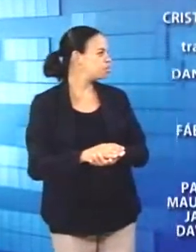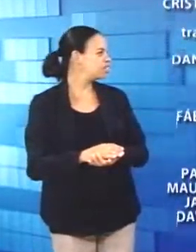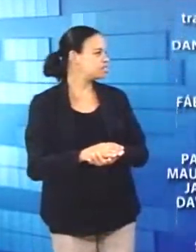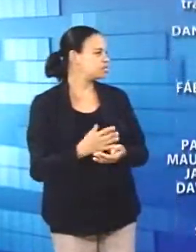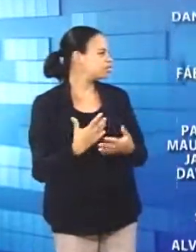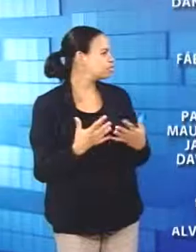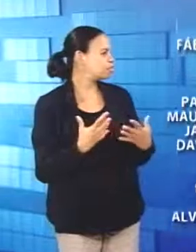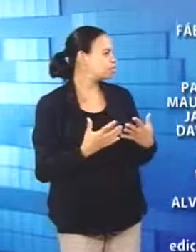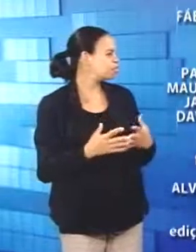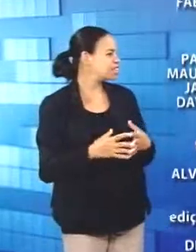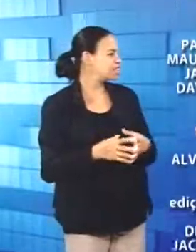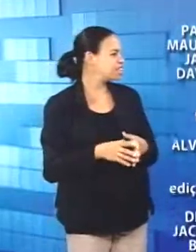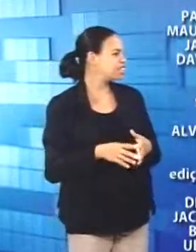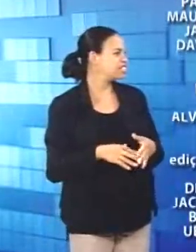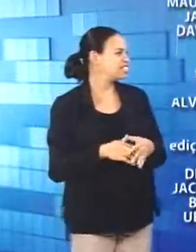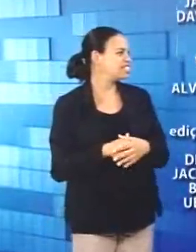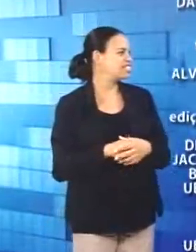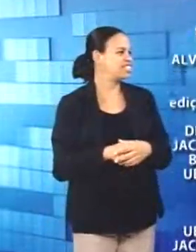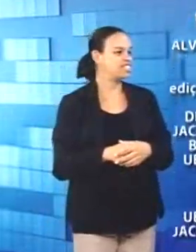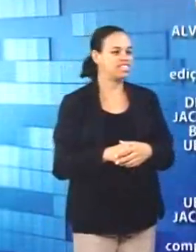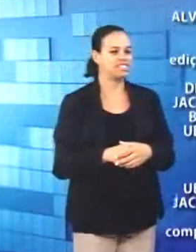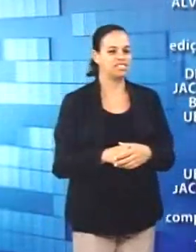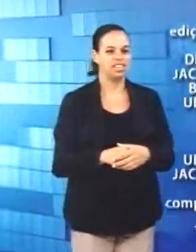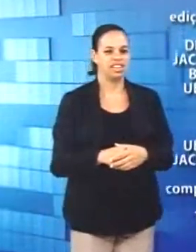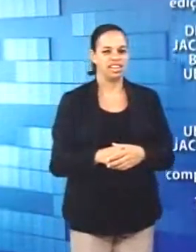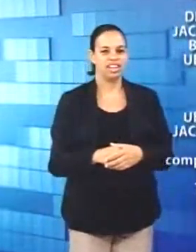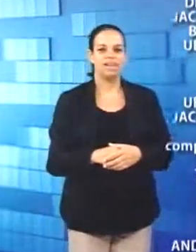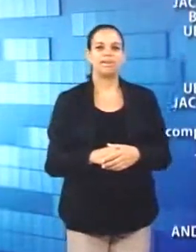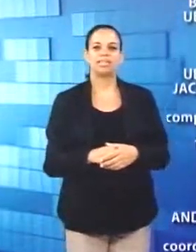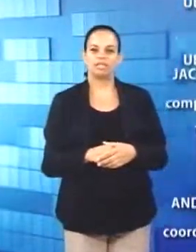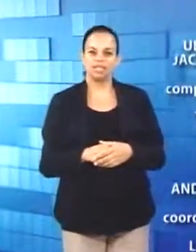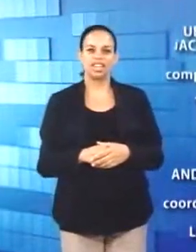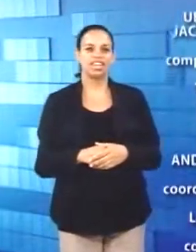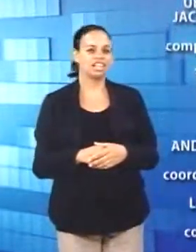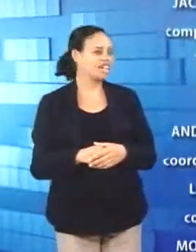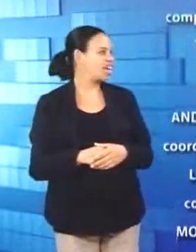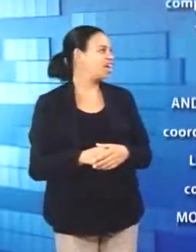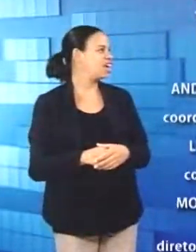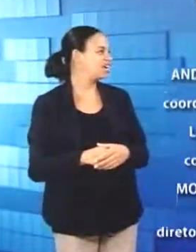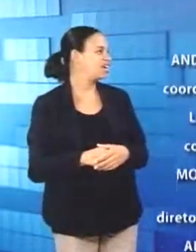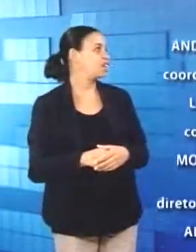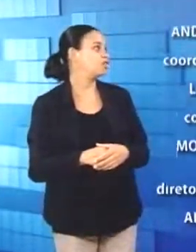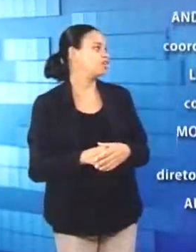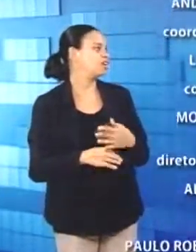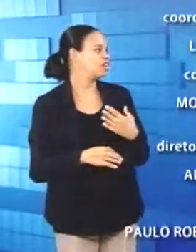Tchau! Tchau! Tchau! Tchau! Tchau!